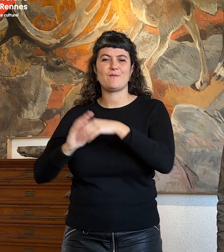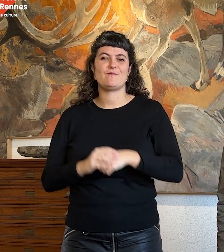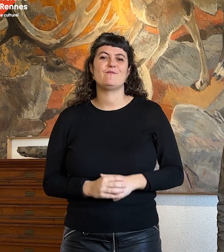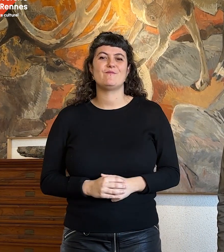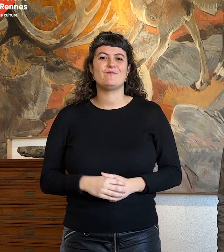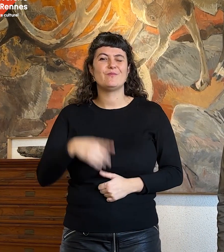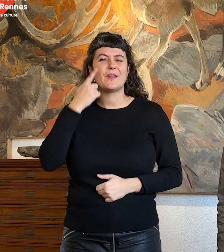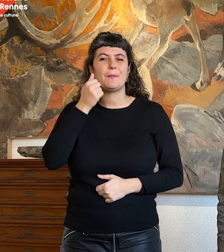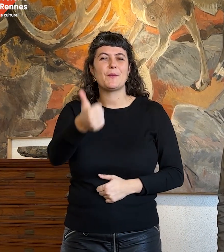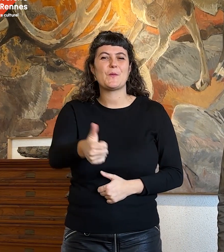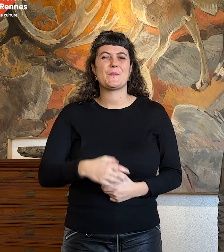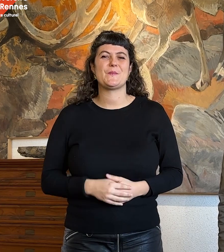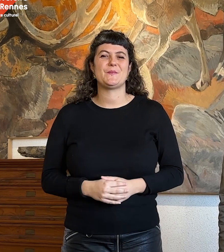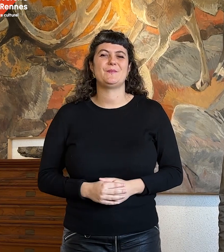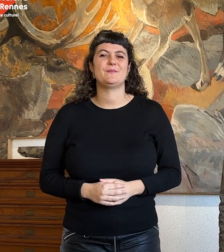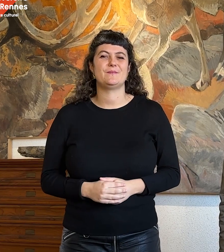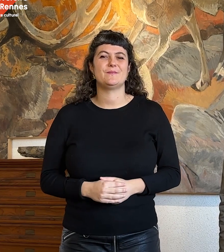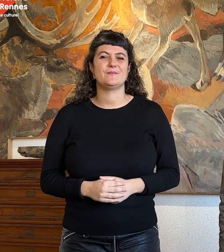A bientôt !